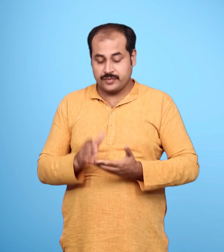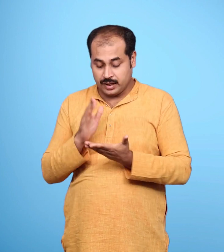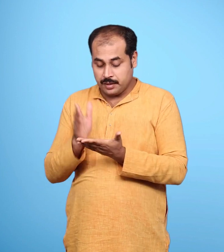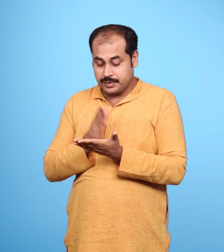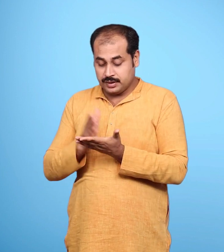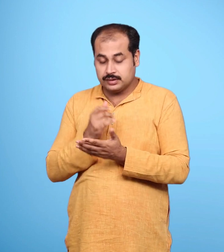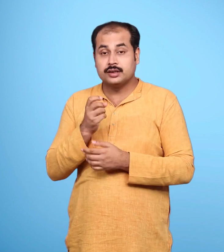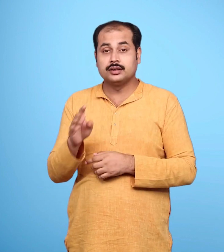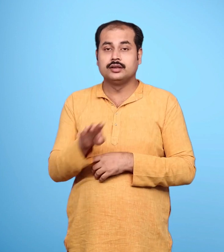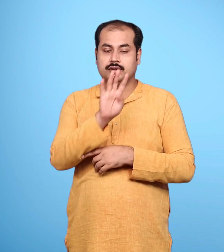प्रिष्ट चवालीस